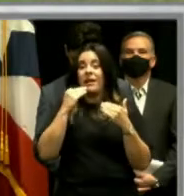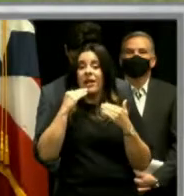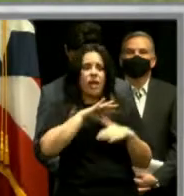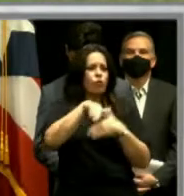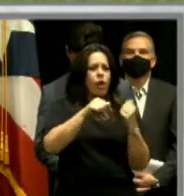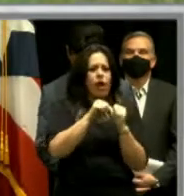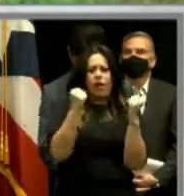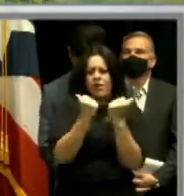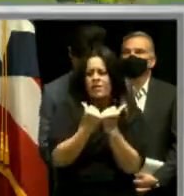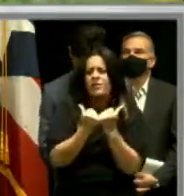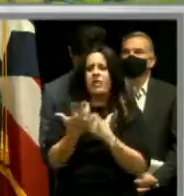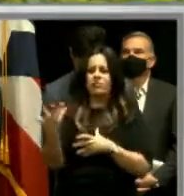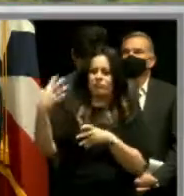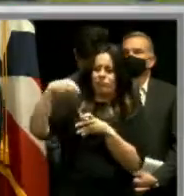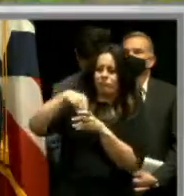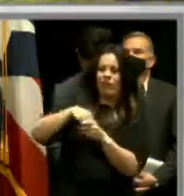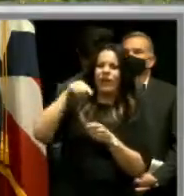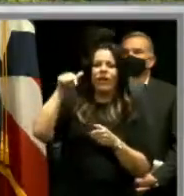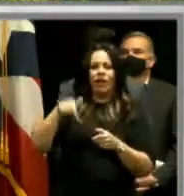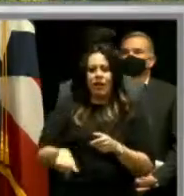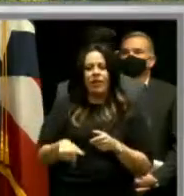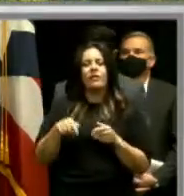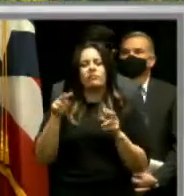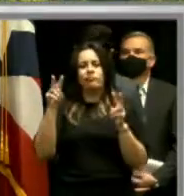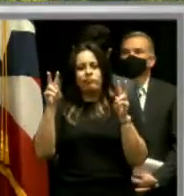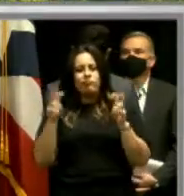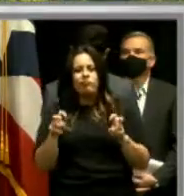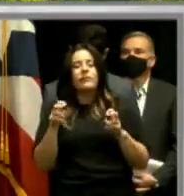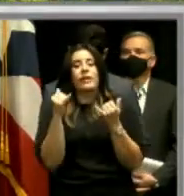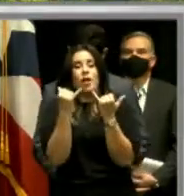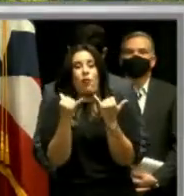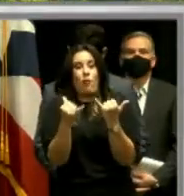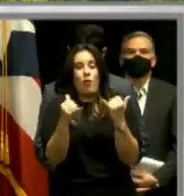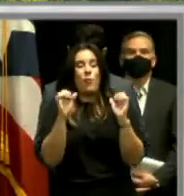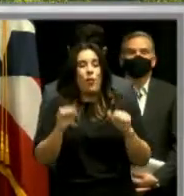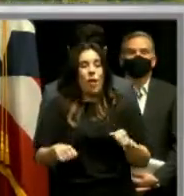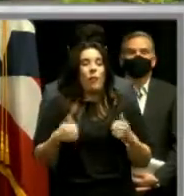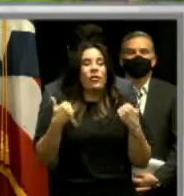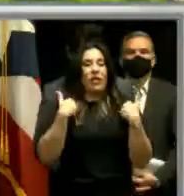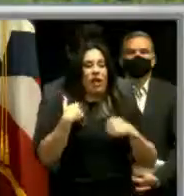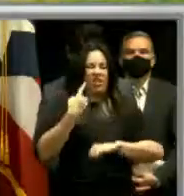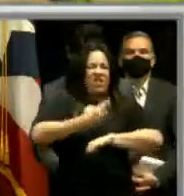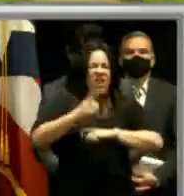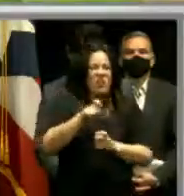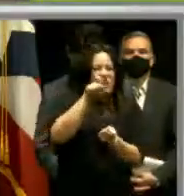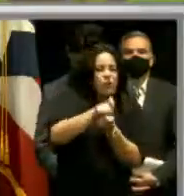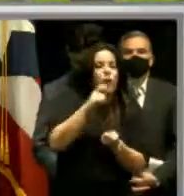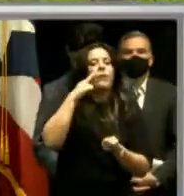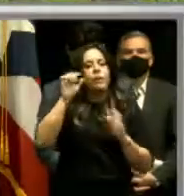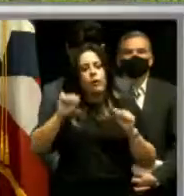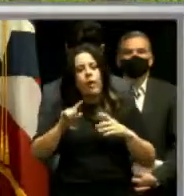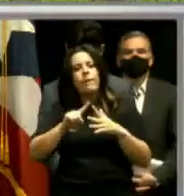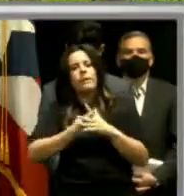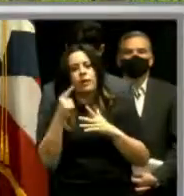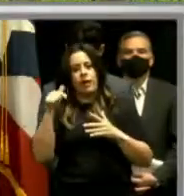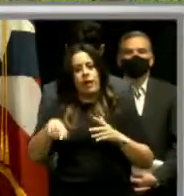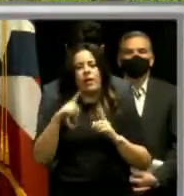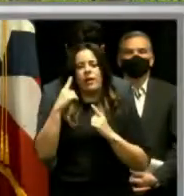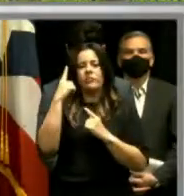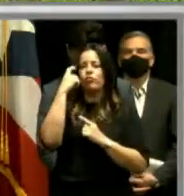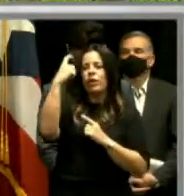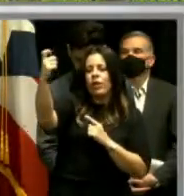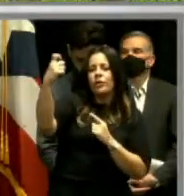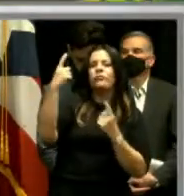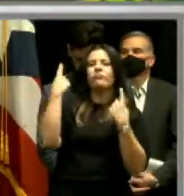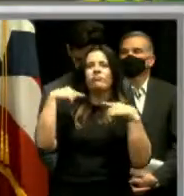agencias involucradas en este tema y que hoy podamos tener fechas exactas para poder comenzar este sueño que era